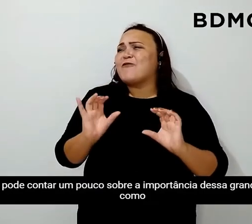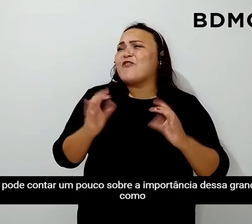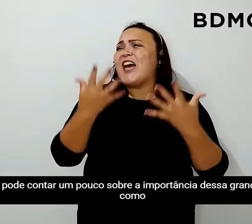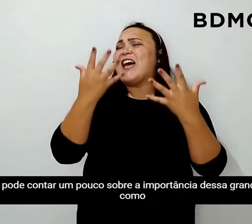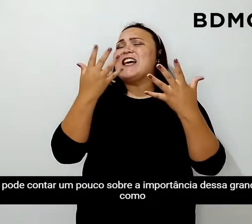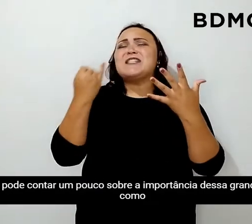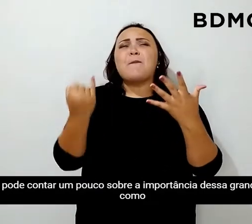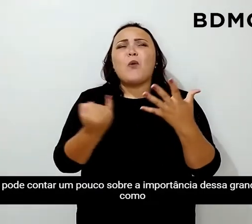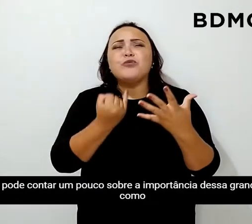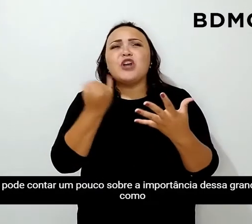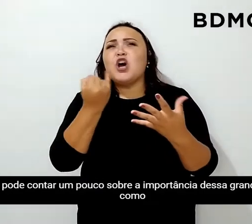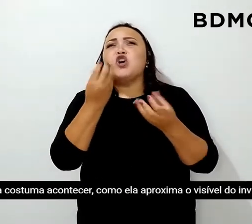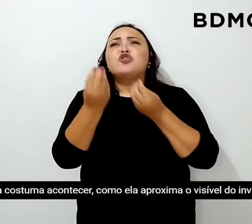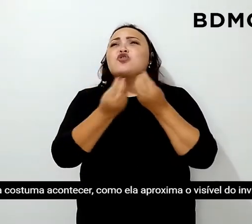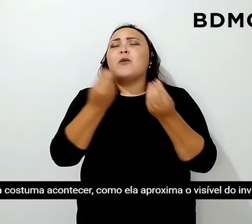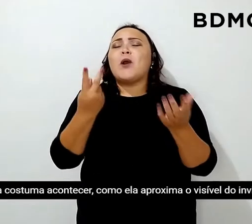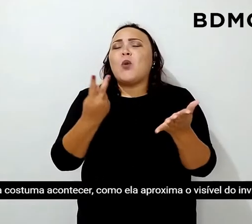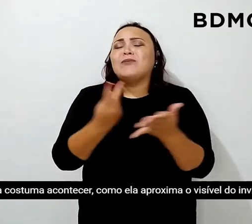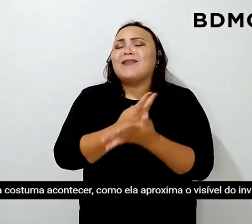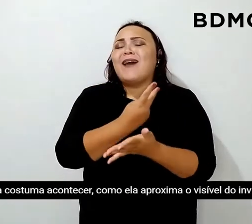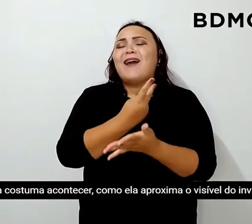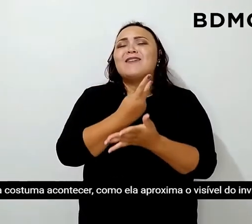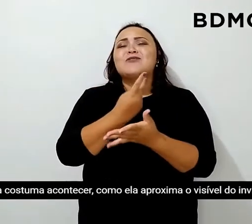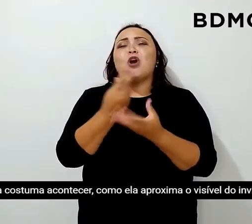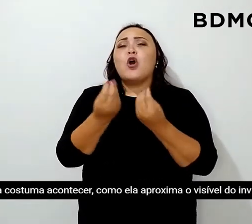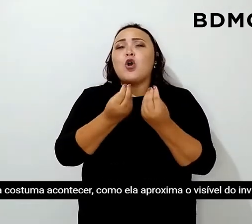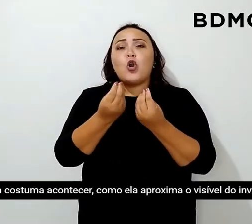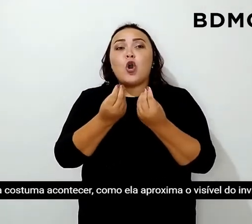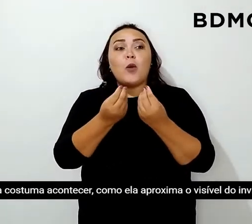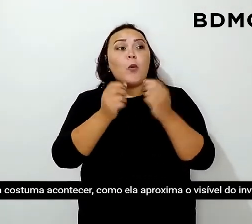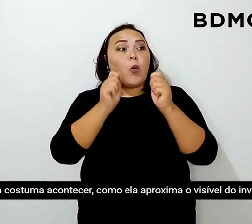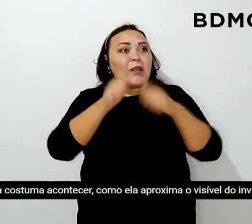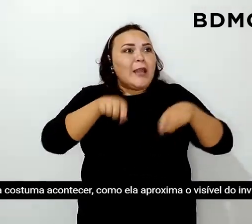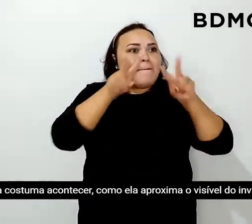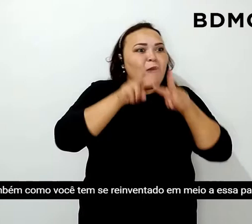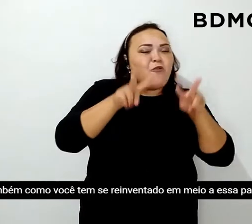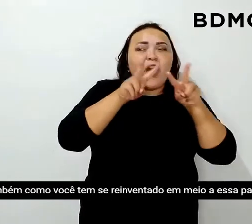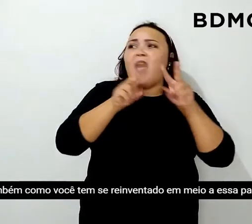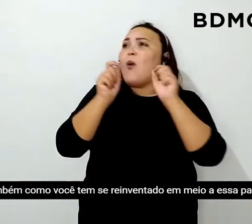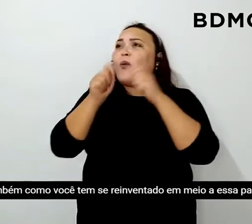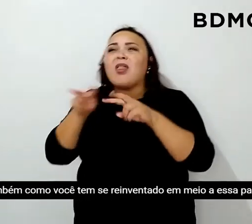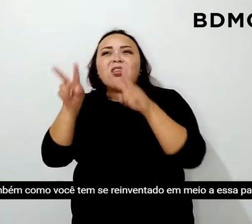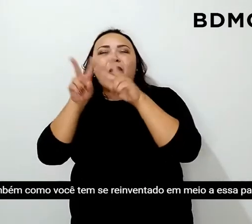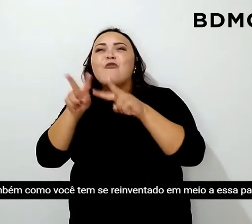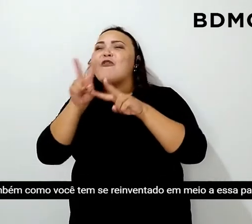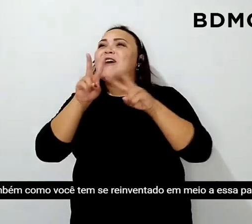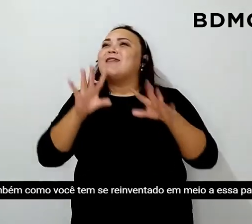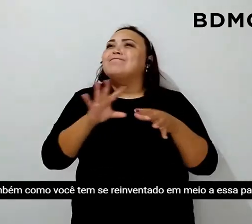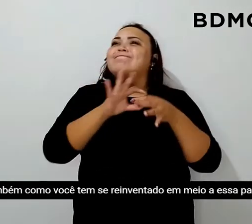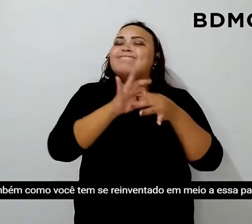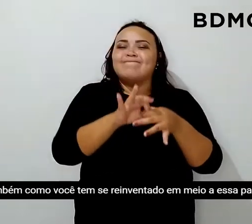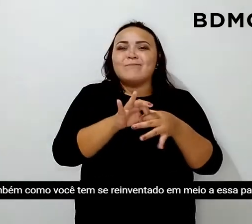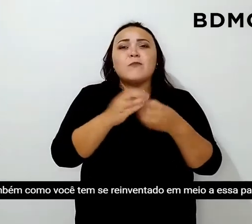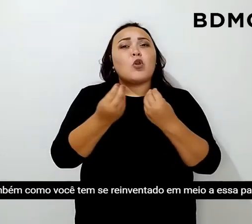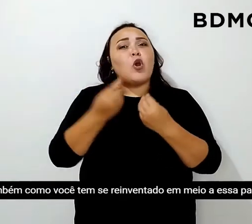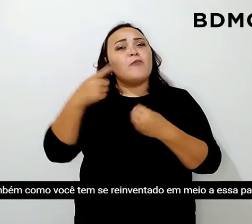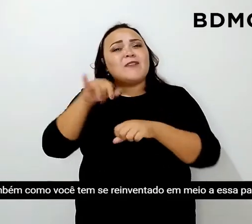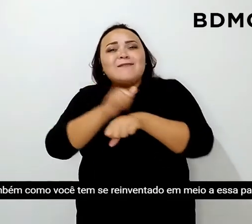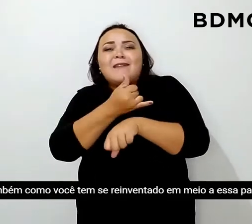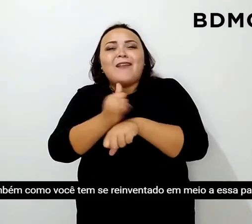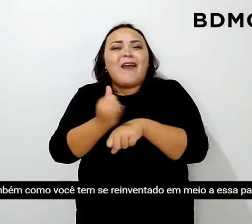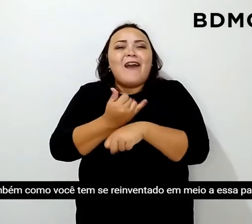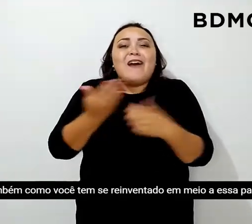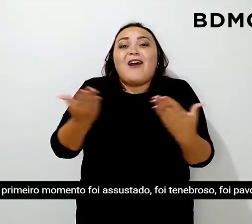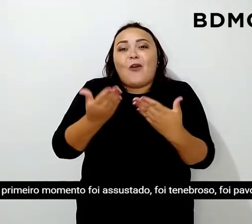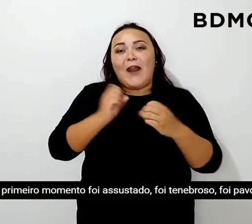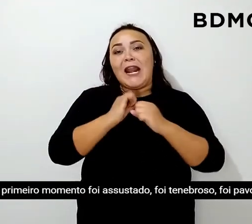dessa grande festa, como ela costuma acontecer, como ela aproxima o visível do invisível e também como você tem se reinventado em